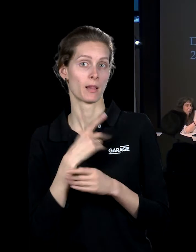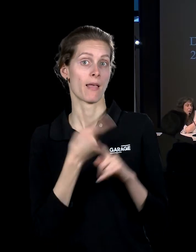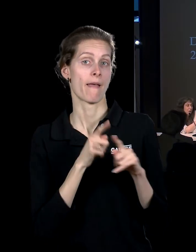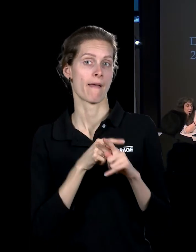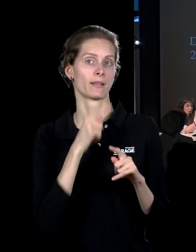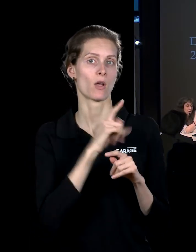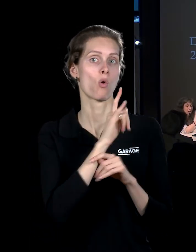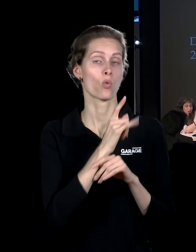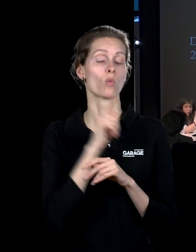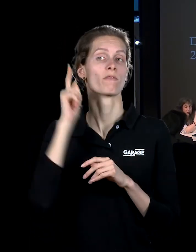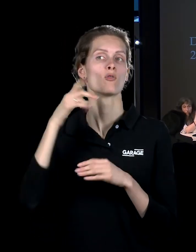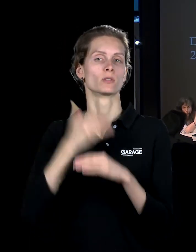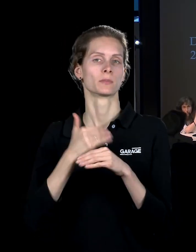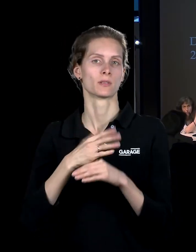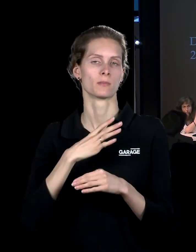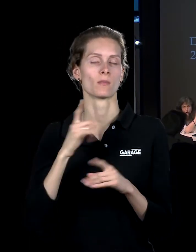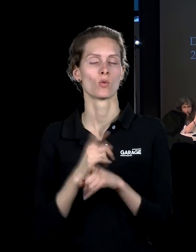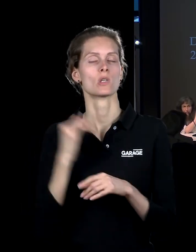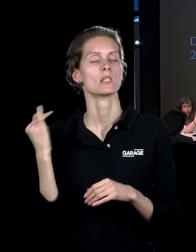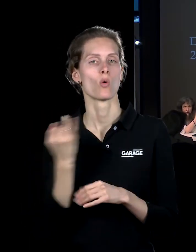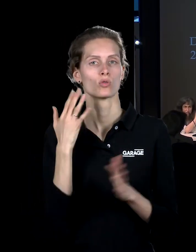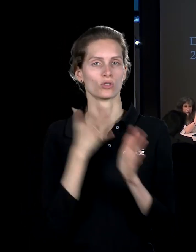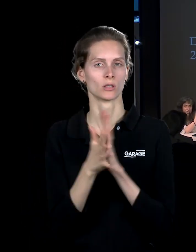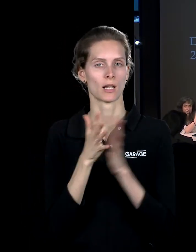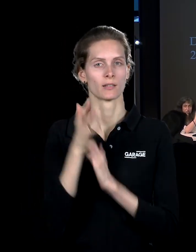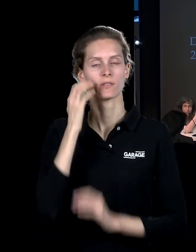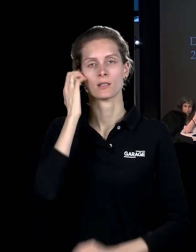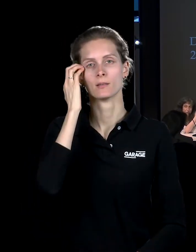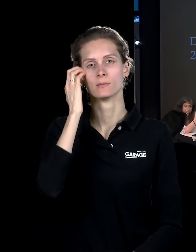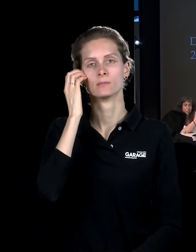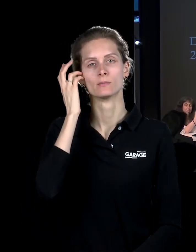такое очень серьезное, социологическое,